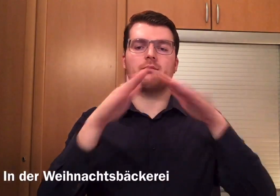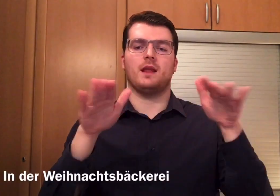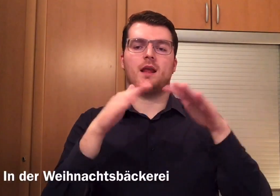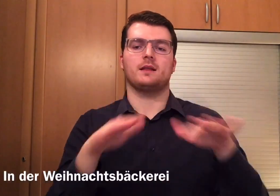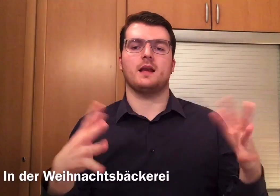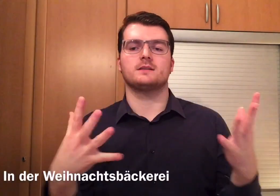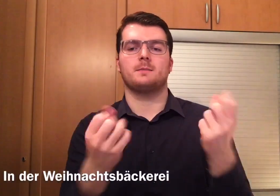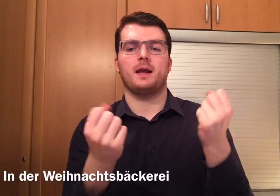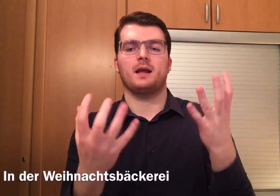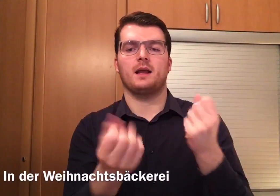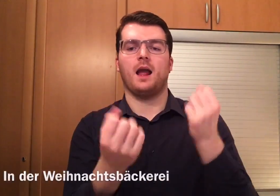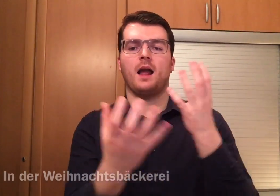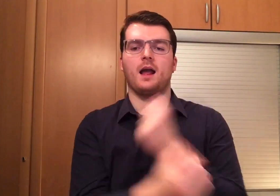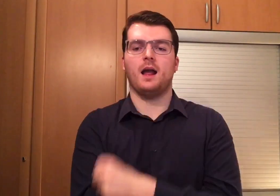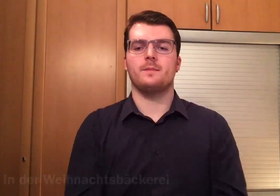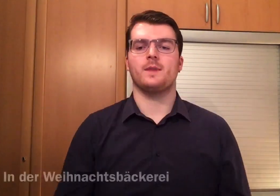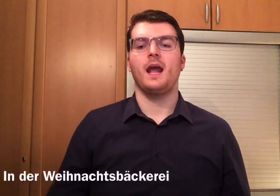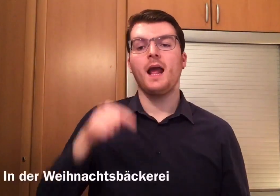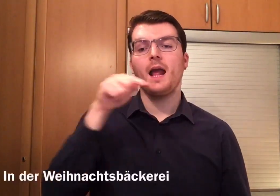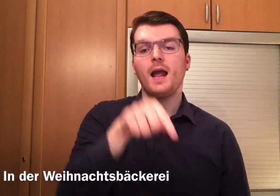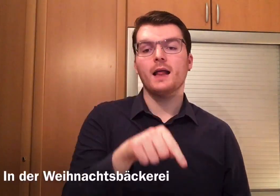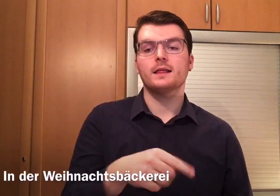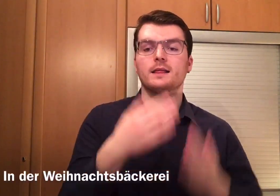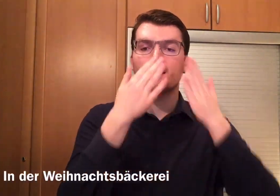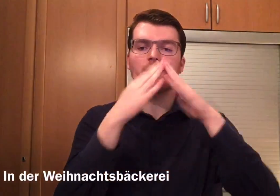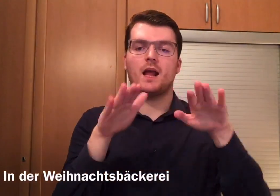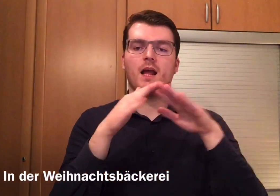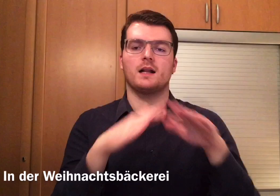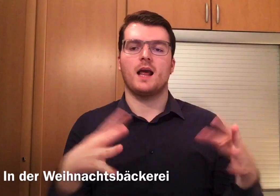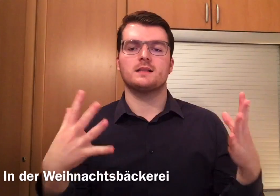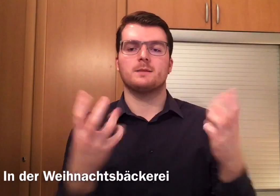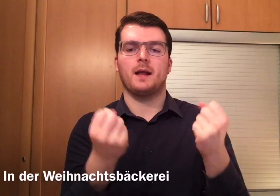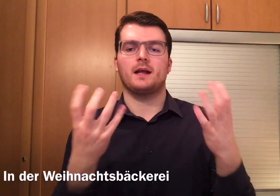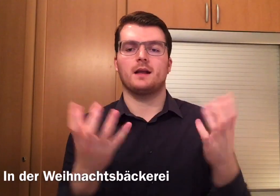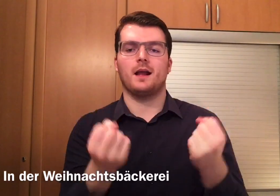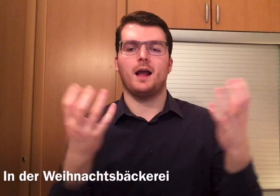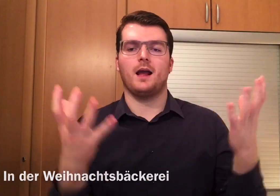Weihnachtsbäckerei In der Weihnachtsbäckerei